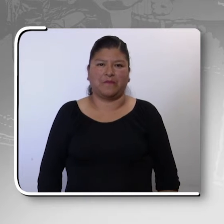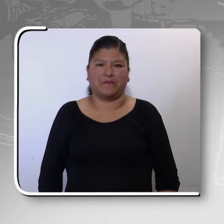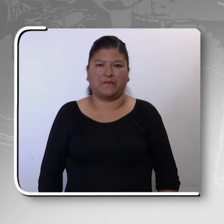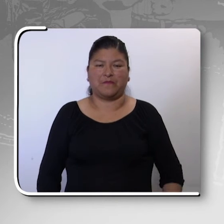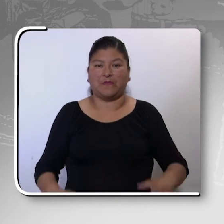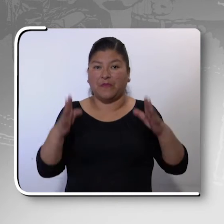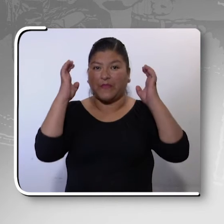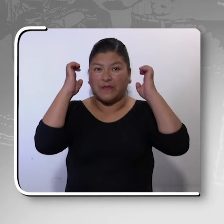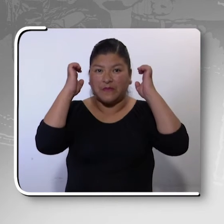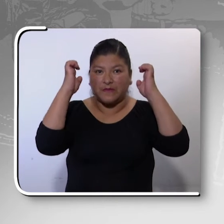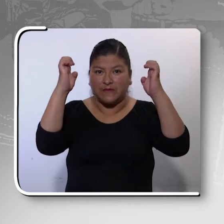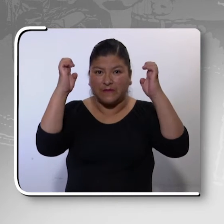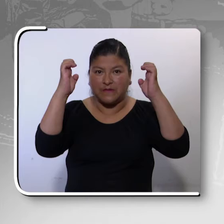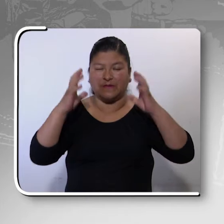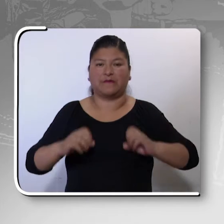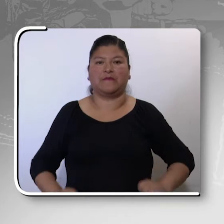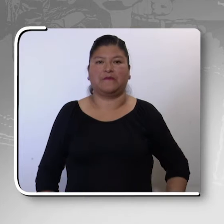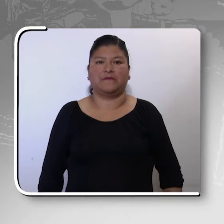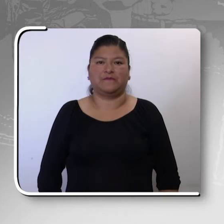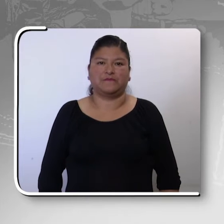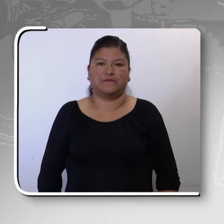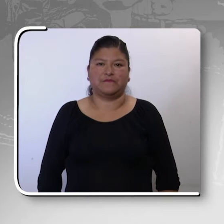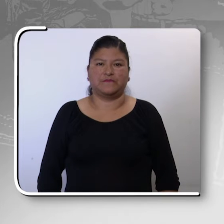lo educativo,